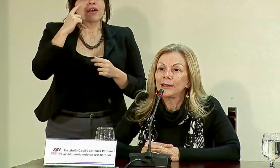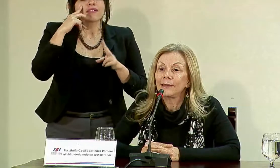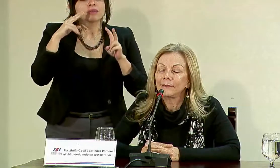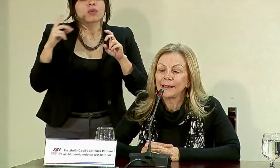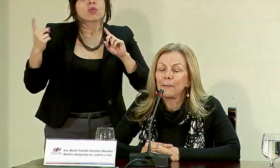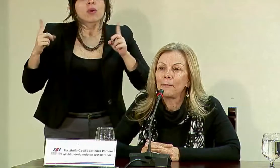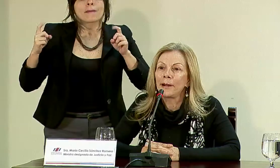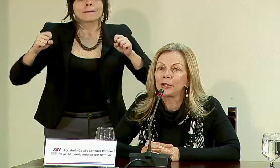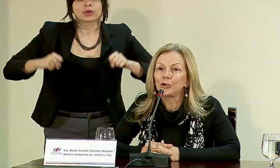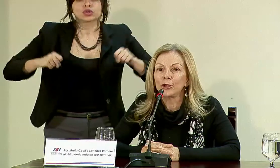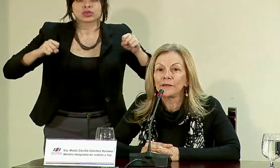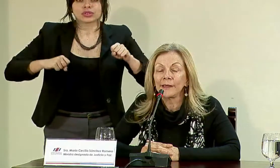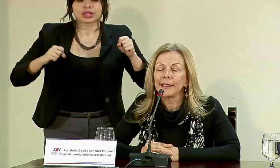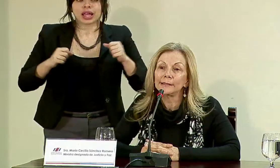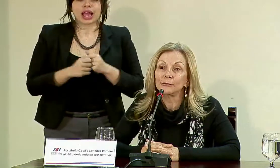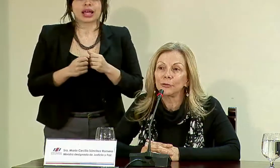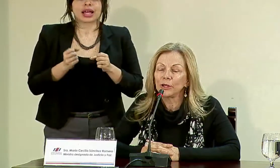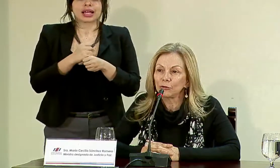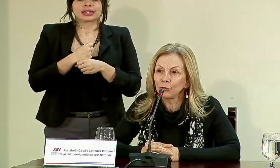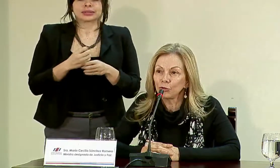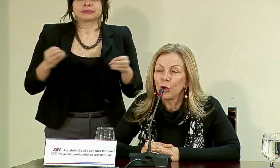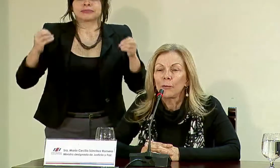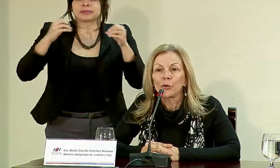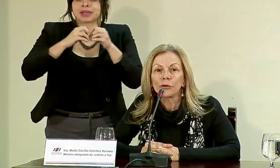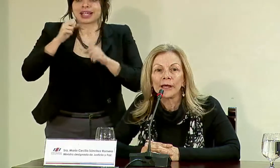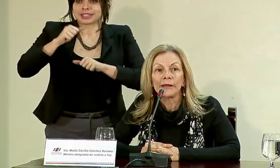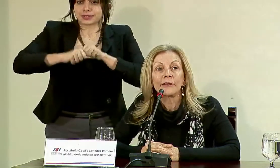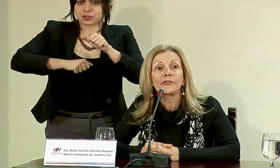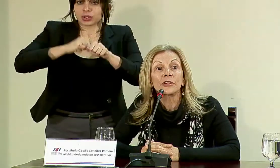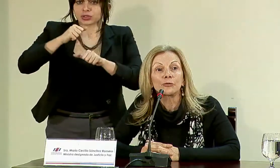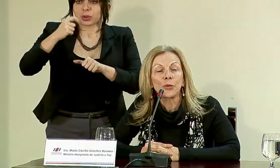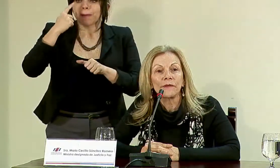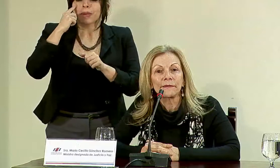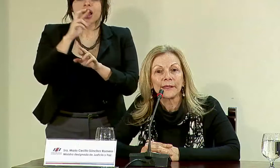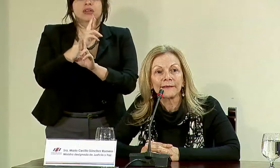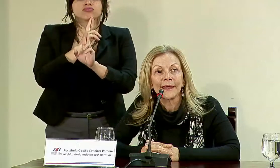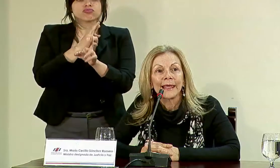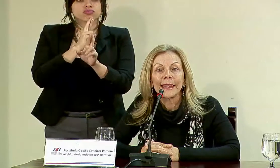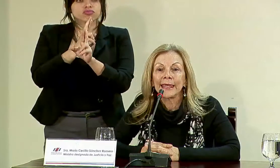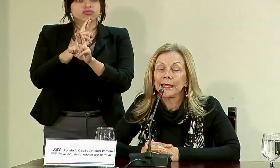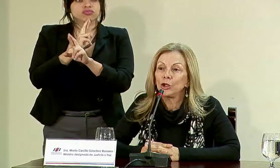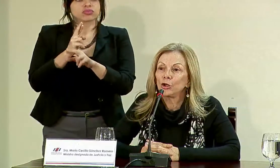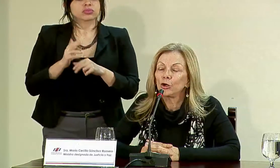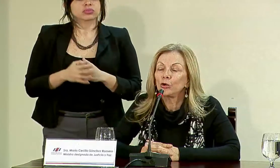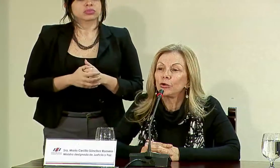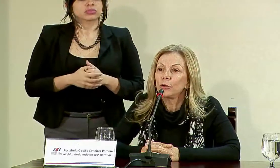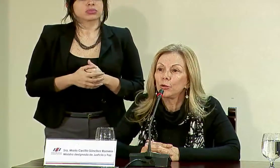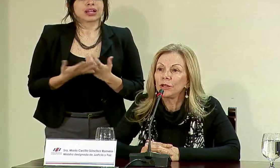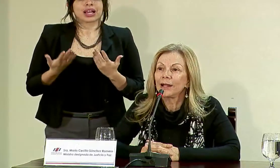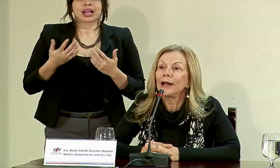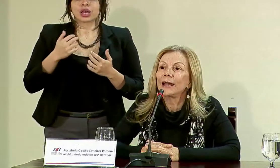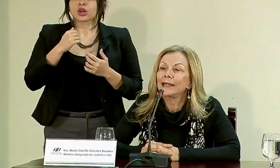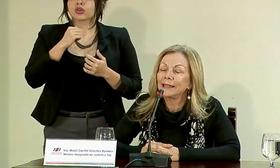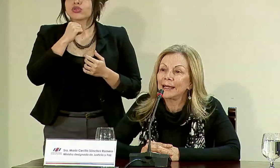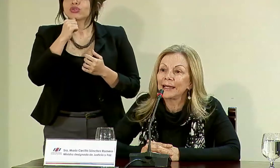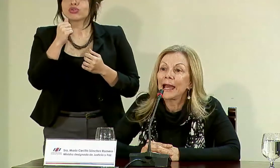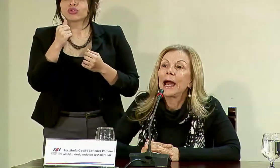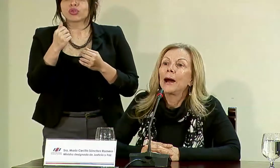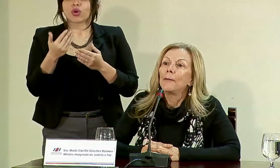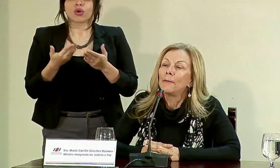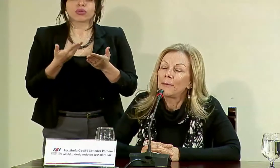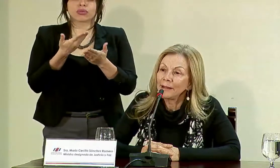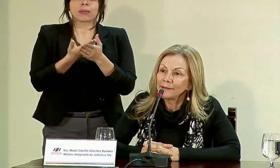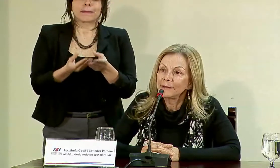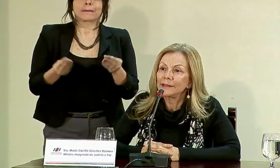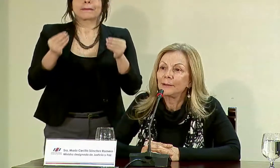la posibilidad de hacer mayores esfuerzos por dar respuestas que no contribuyan a generar